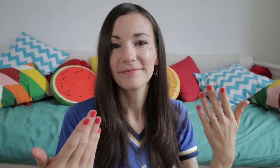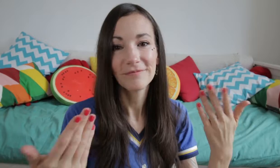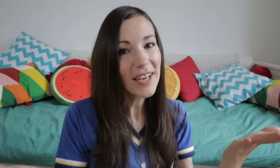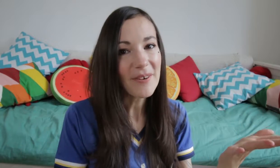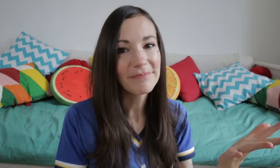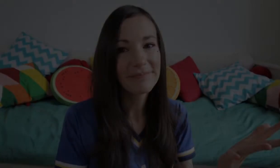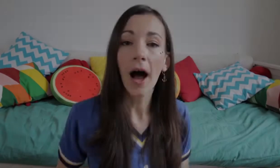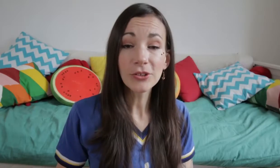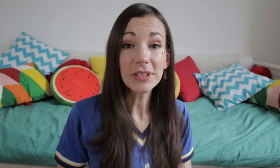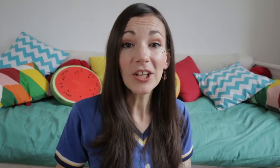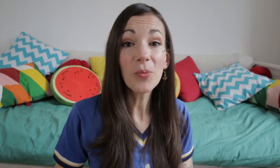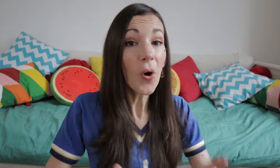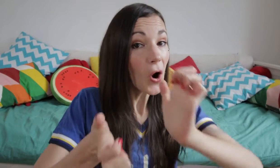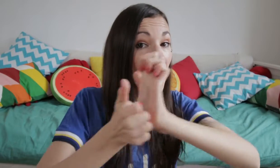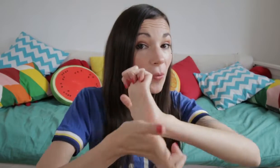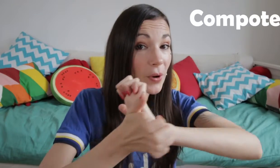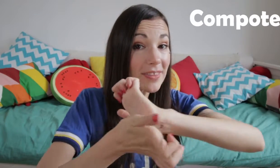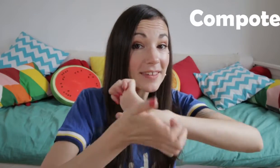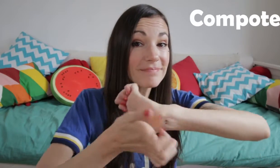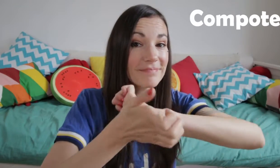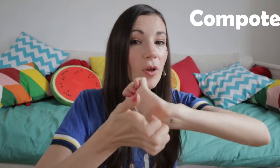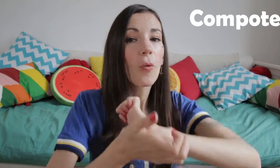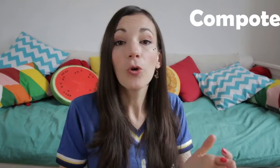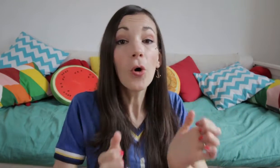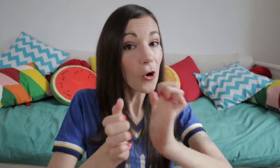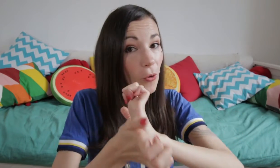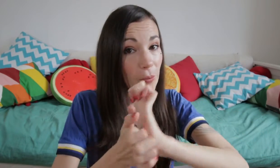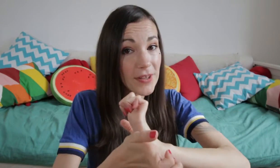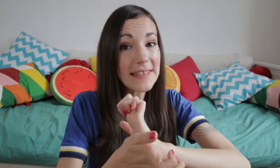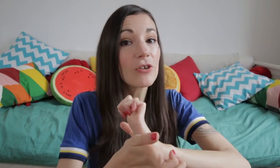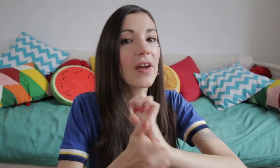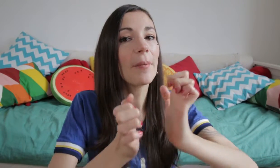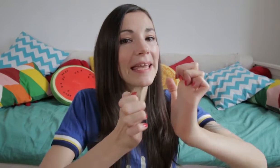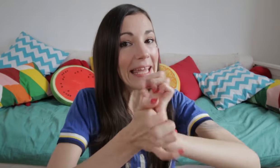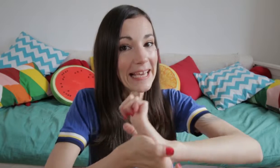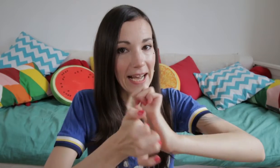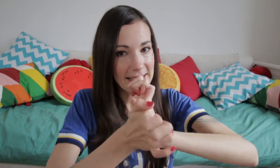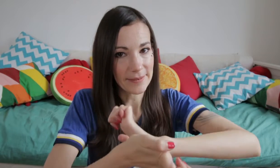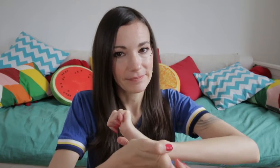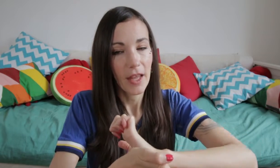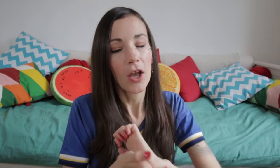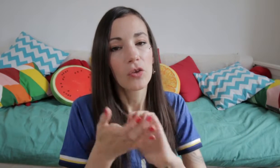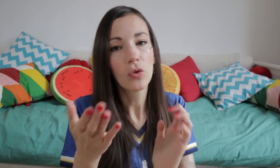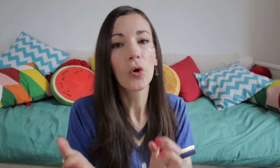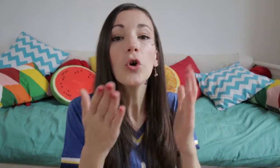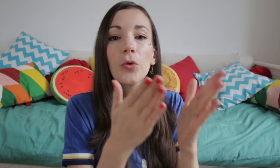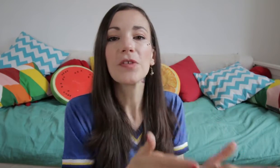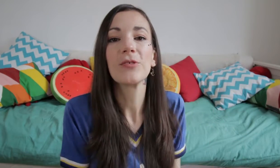voilà. Ensuite le mot compote, le mot compote c'est le verbe écraser, donc le mieux c'est de